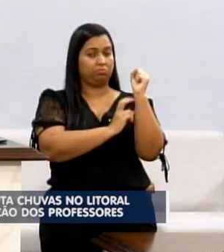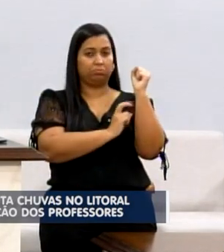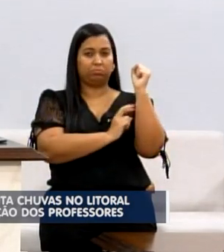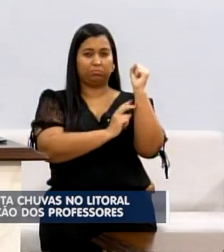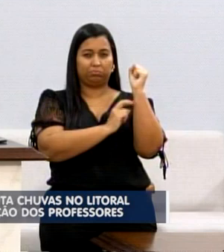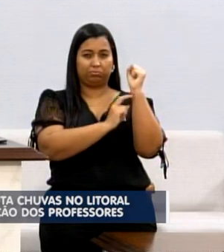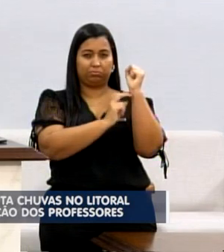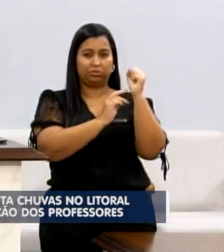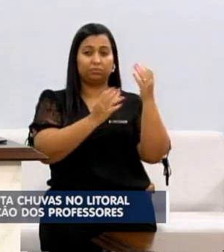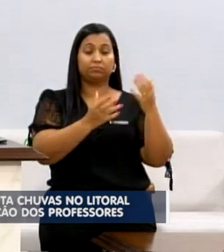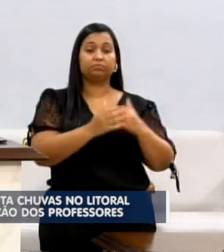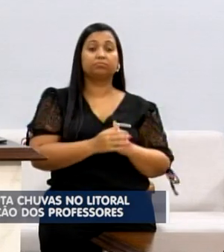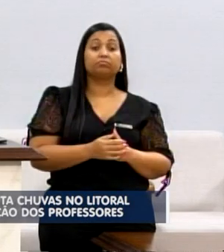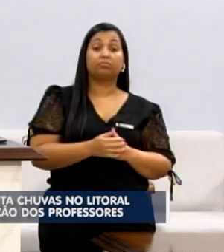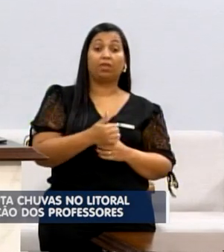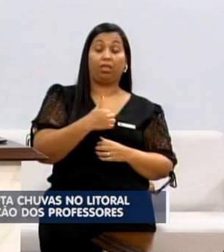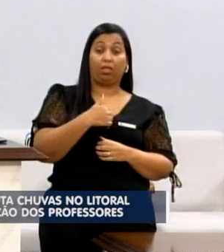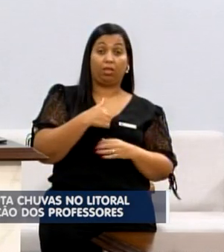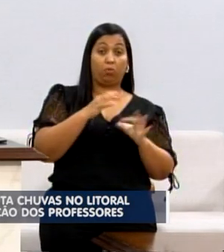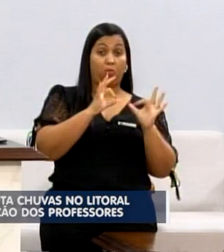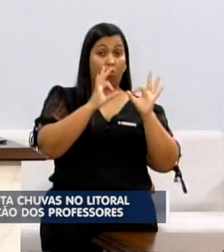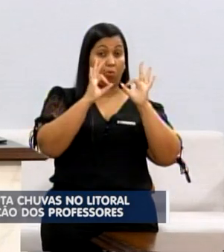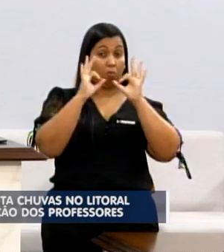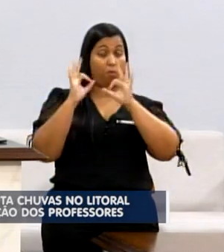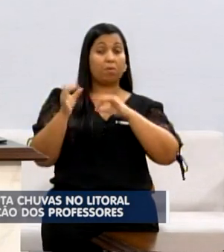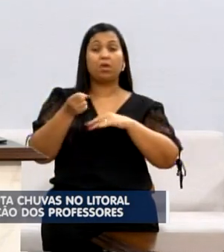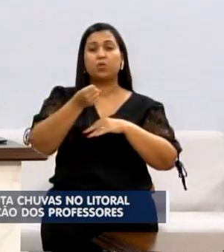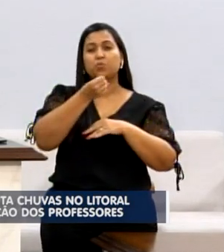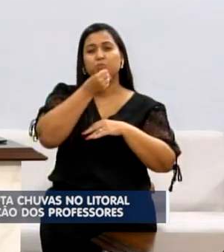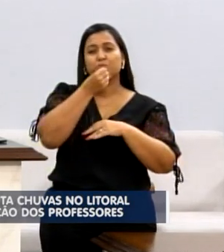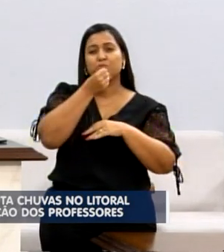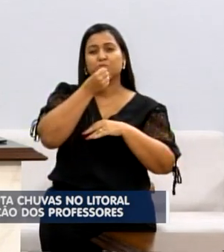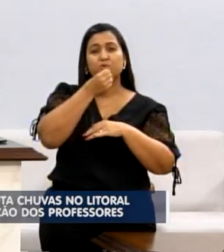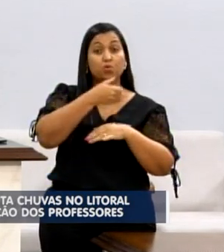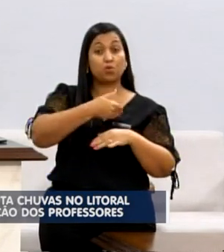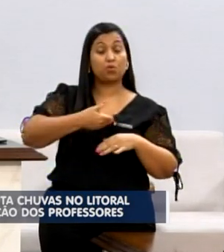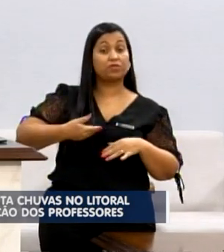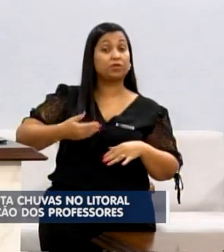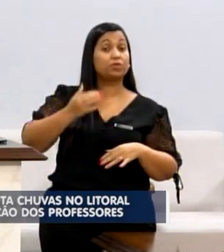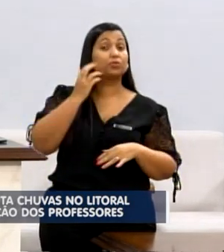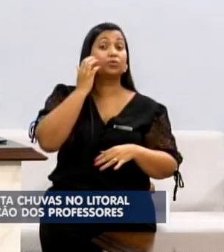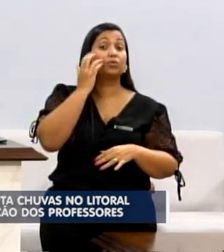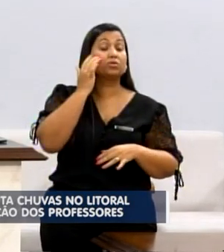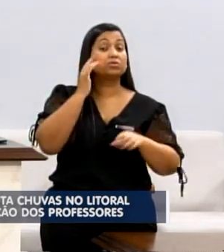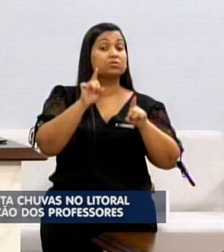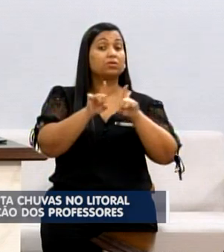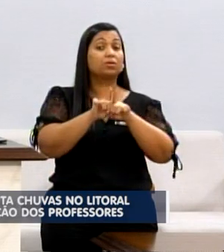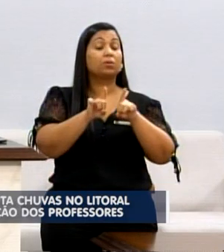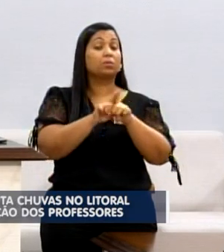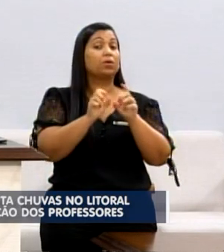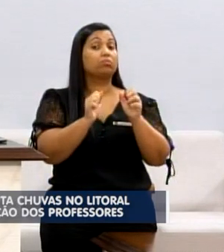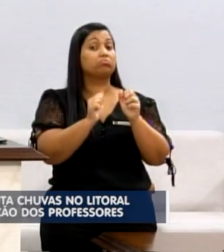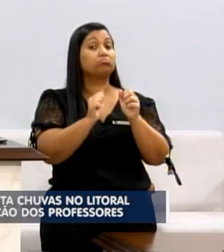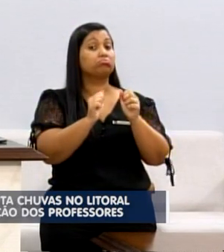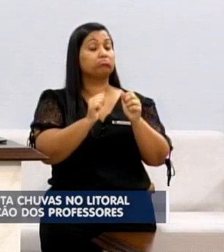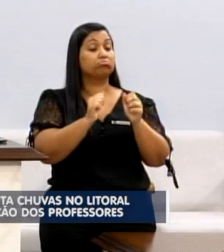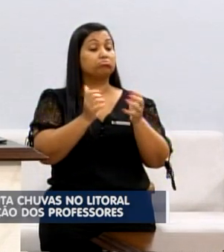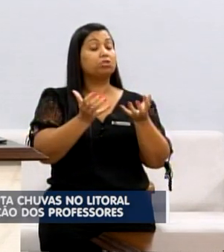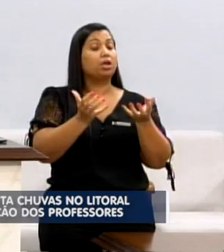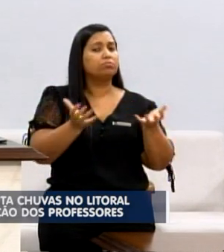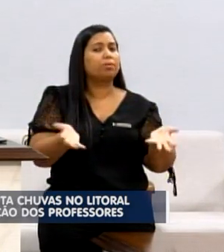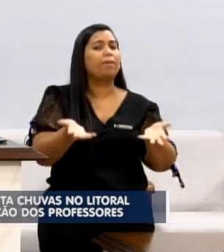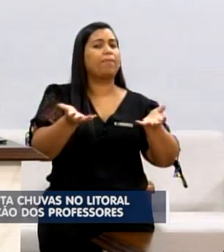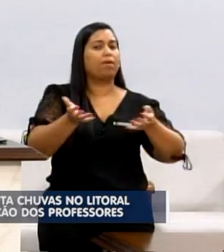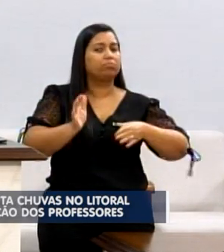Eu acompanhei uma entrevista agora há pouco do governador Tarciso, realmente bastante empenhado